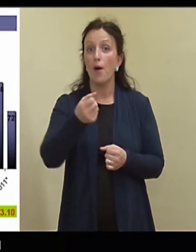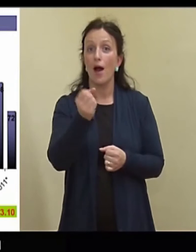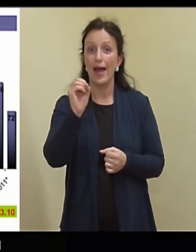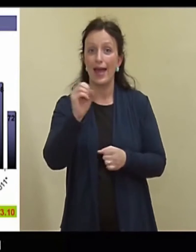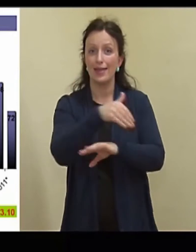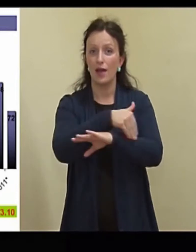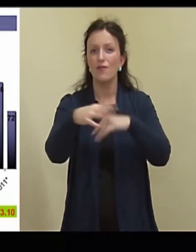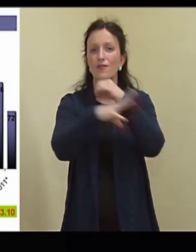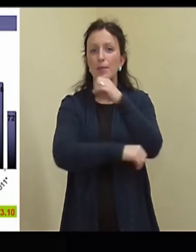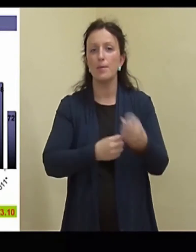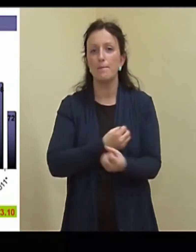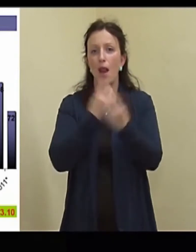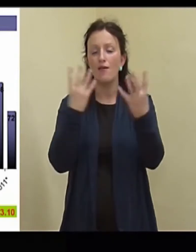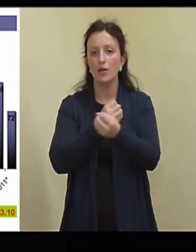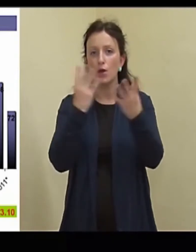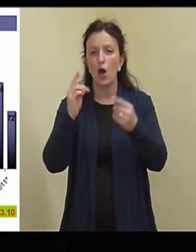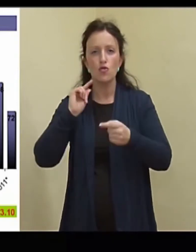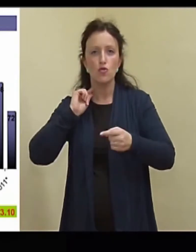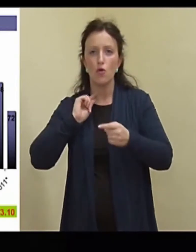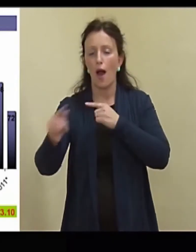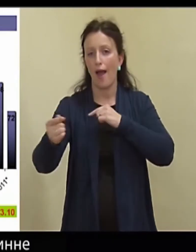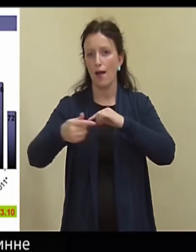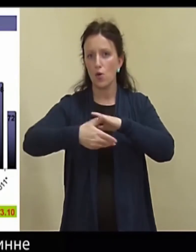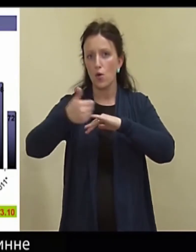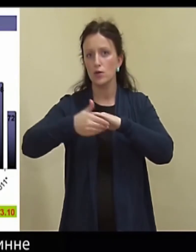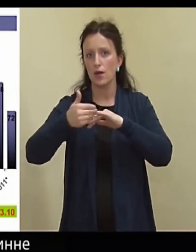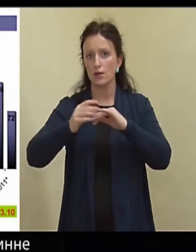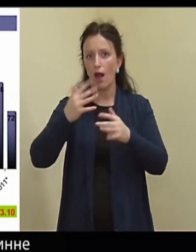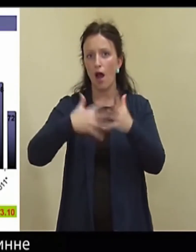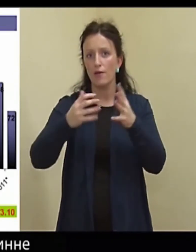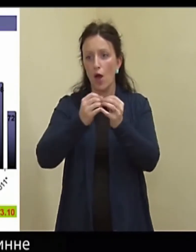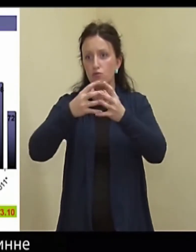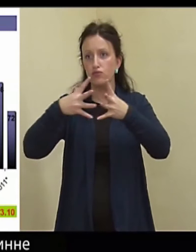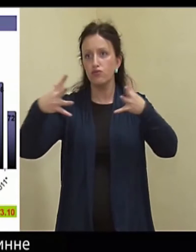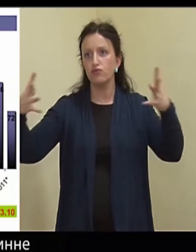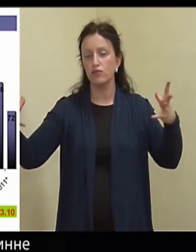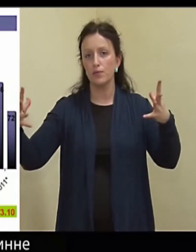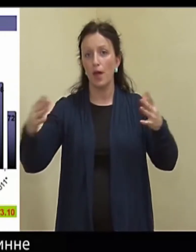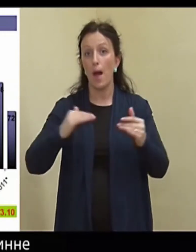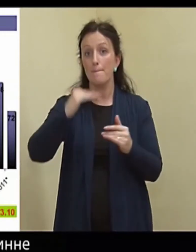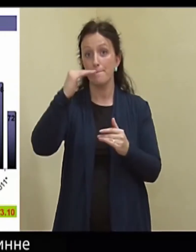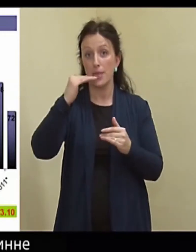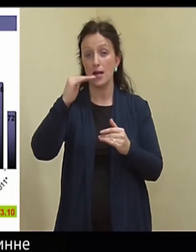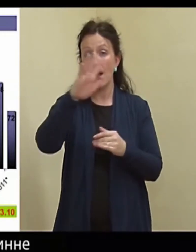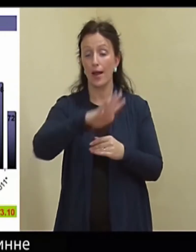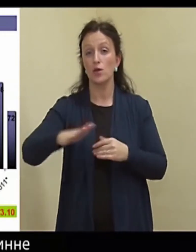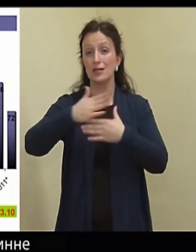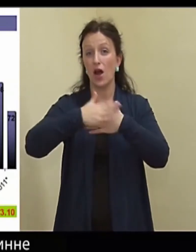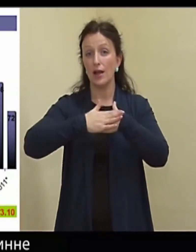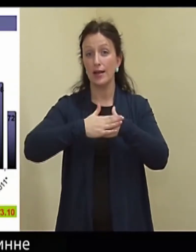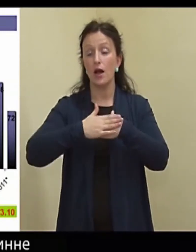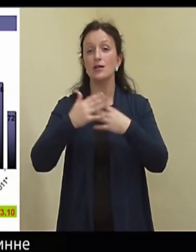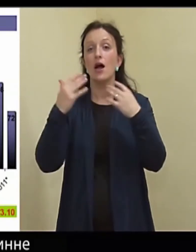plahvatused ja kohe väljakutselt arv tõusis. Niimoodi, et meil oli põhjaregioonis Tallinnas oli kaheksa